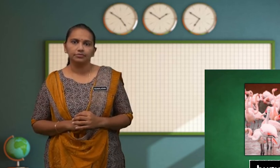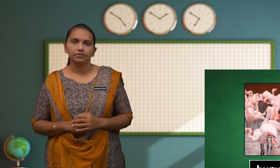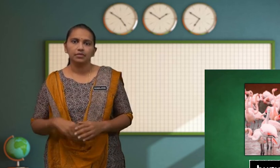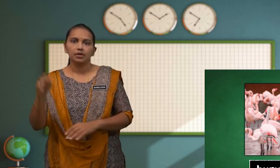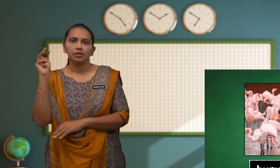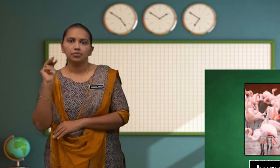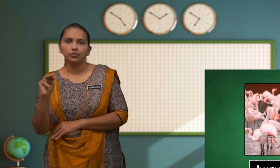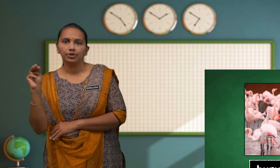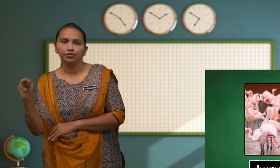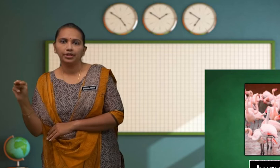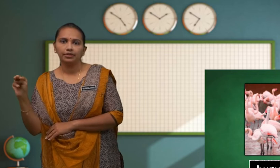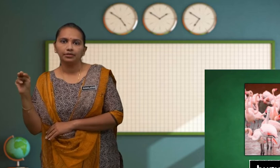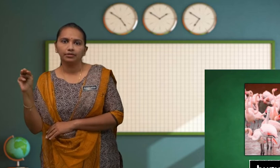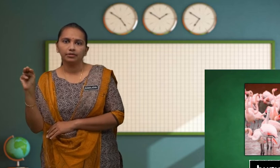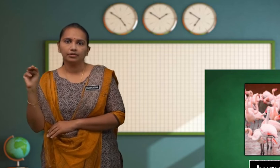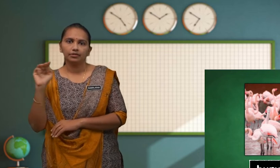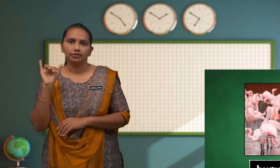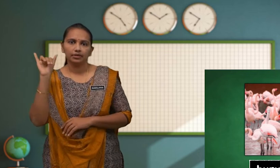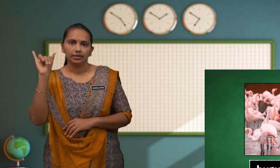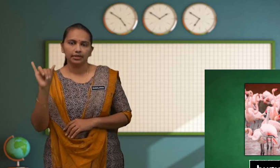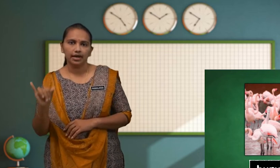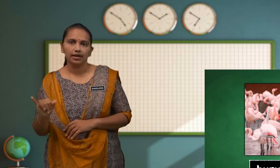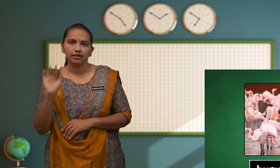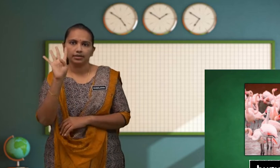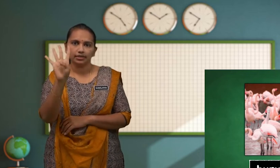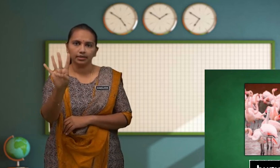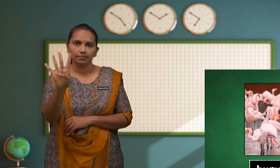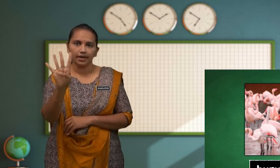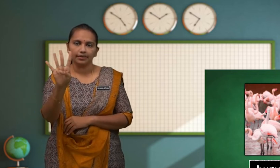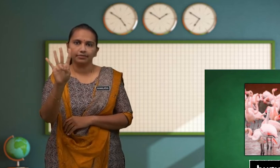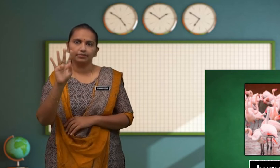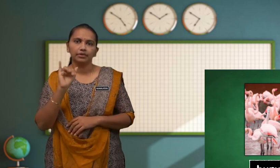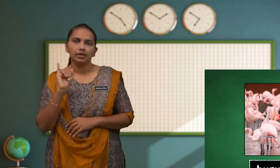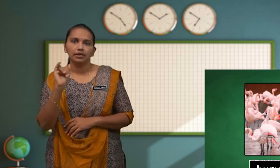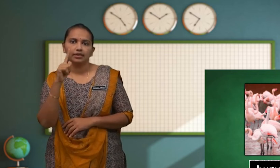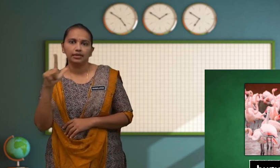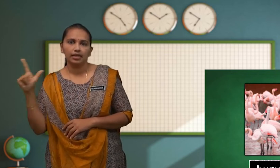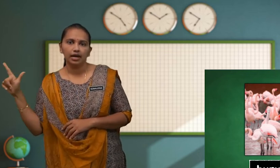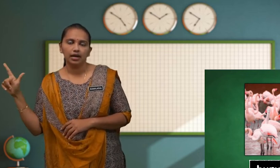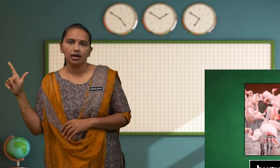Murid-murid Yang Keempat Ialah